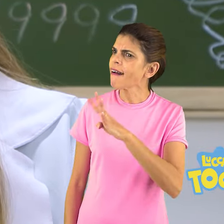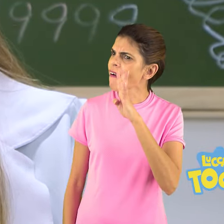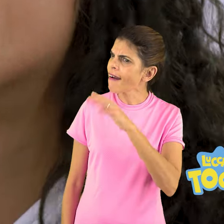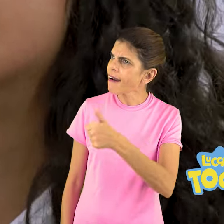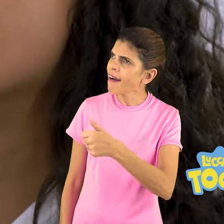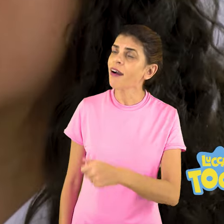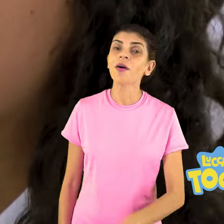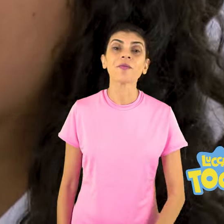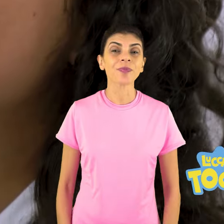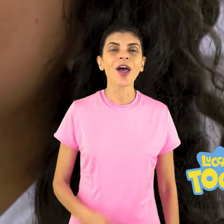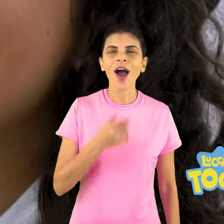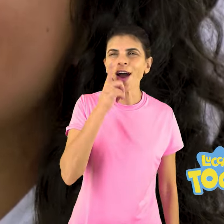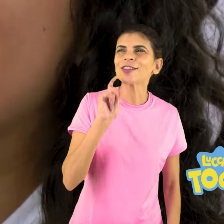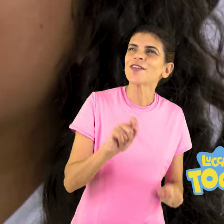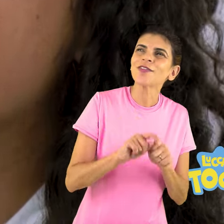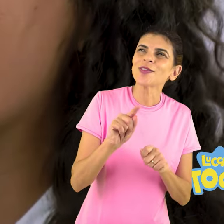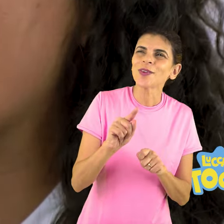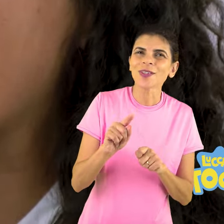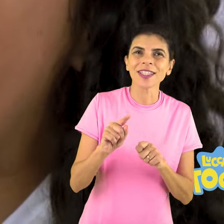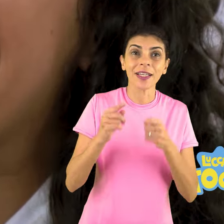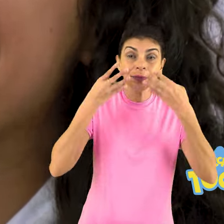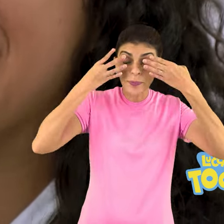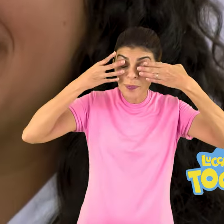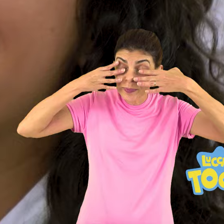Eu fiz um alongamento de cílios. Ficou uma maravilha.